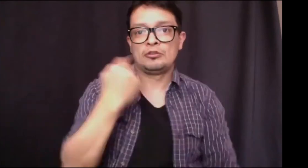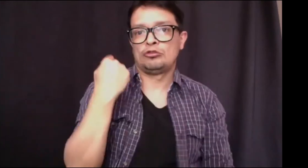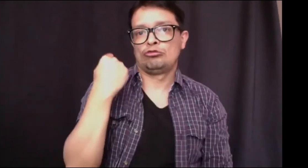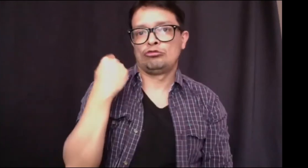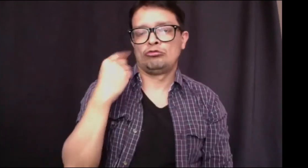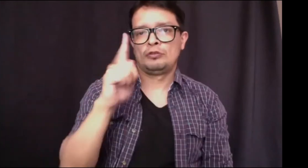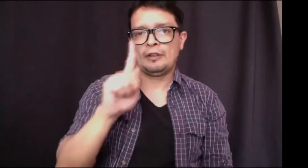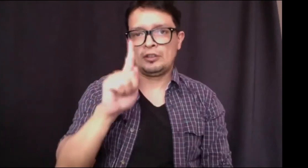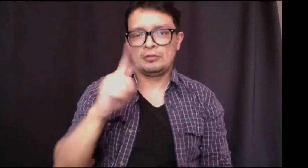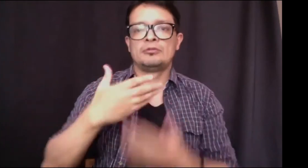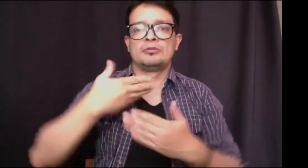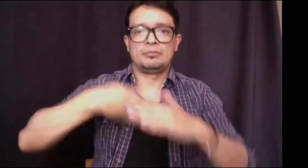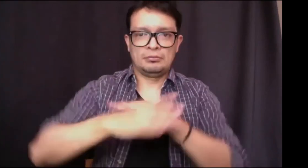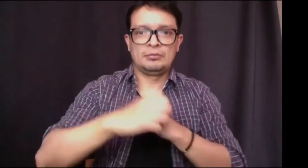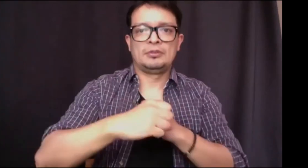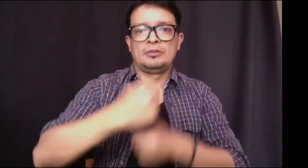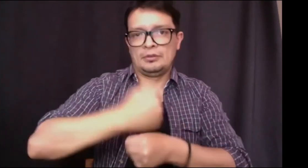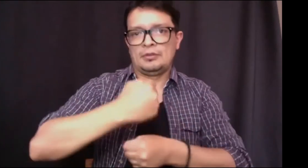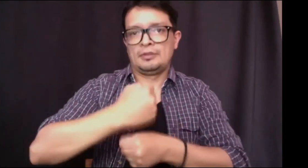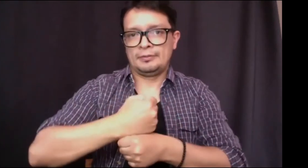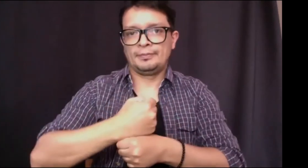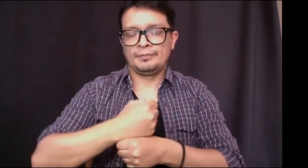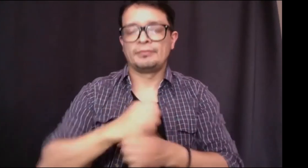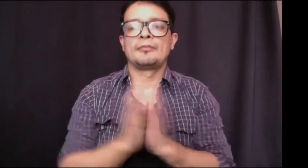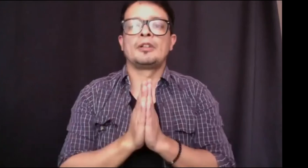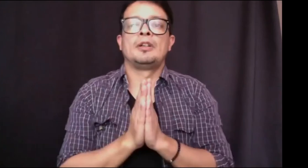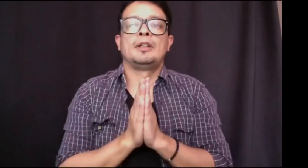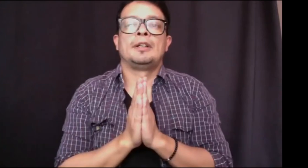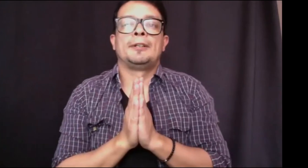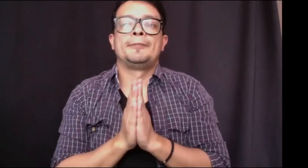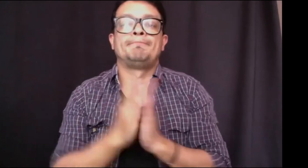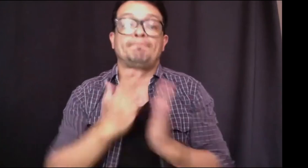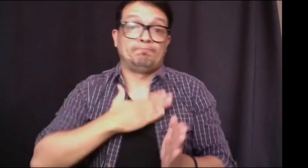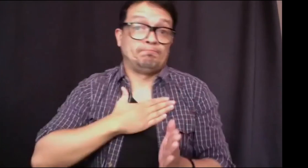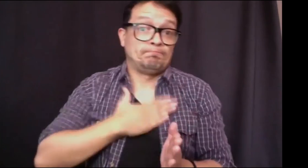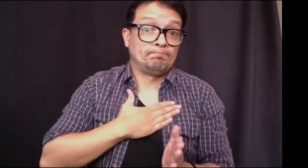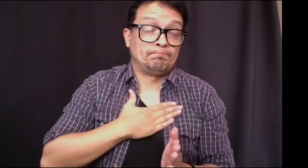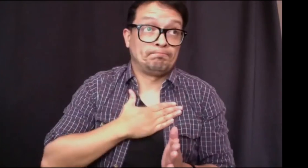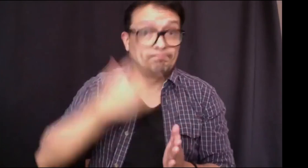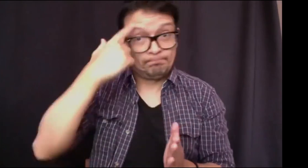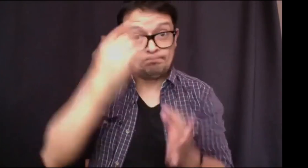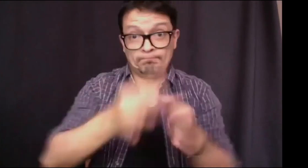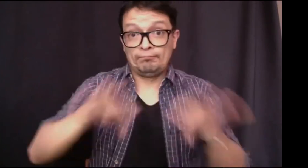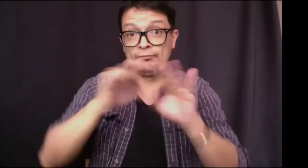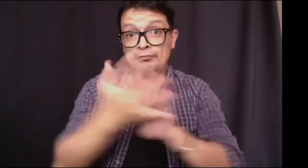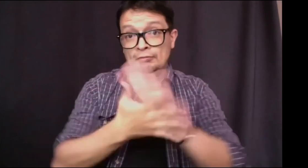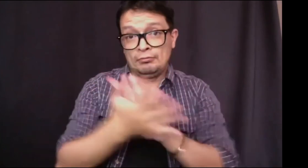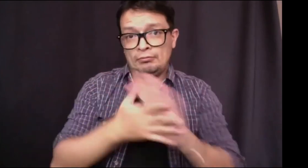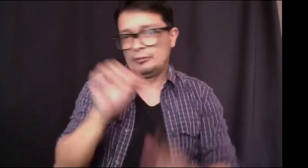comentado y sí yo la verdad desde febrero ingresé a la universidad del Valle para como profesor y pues en lo